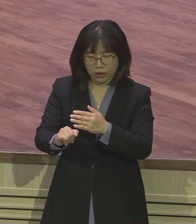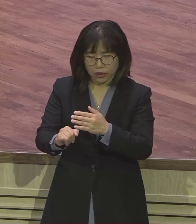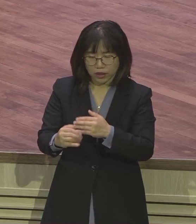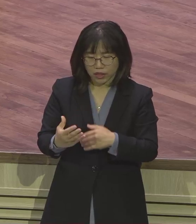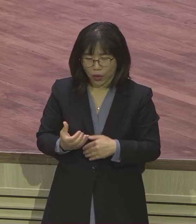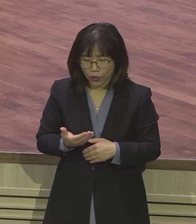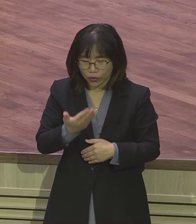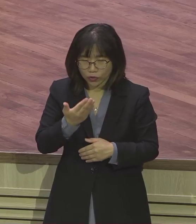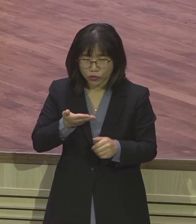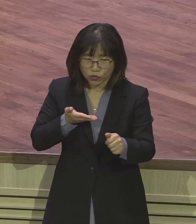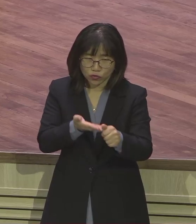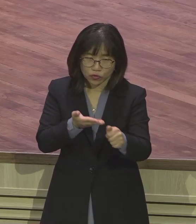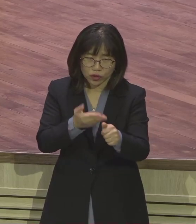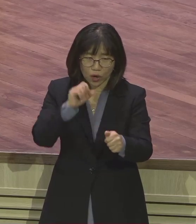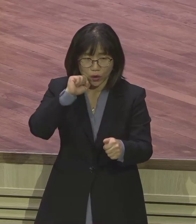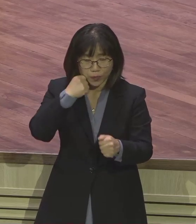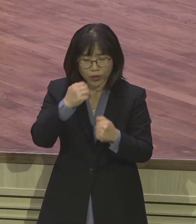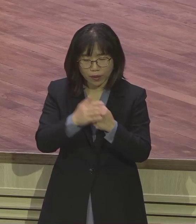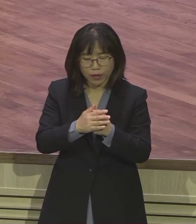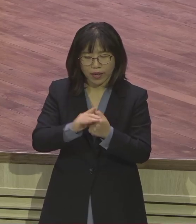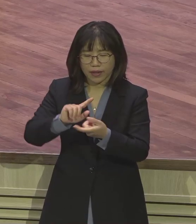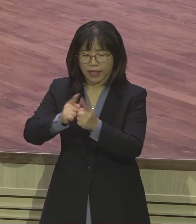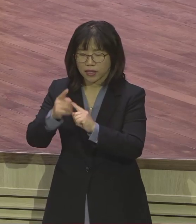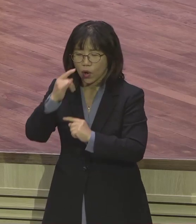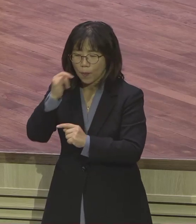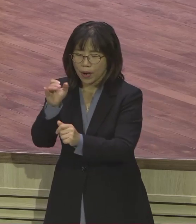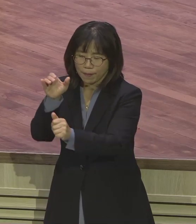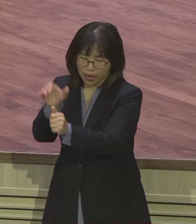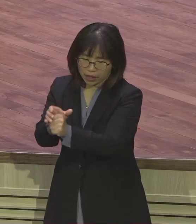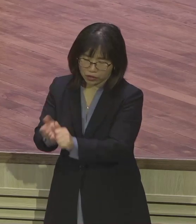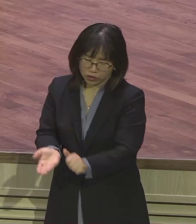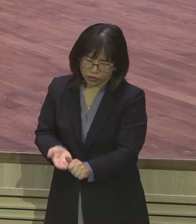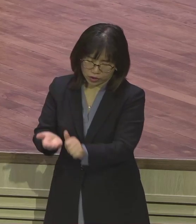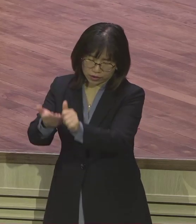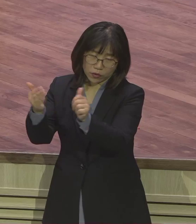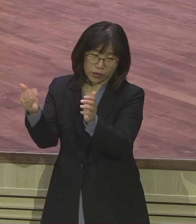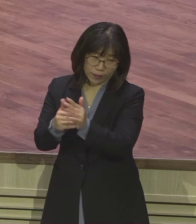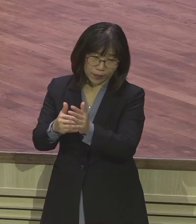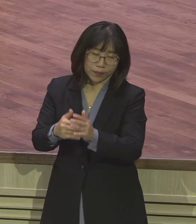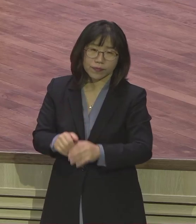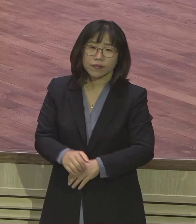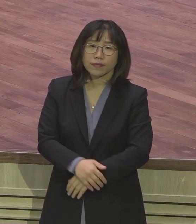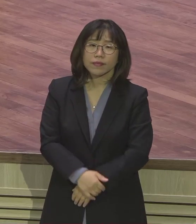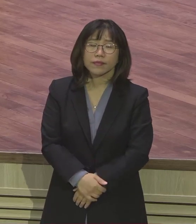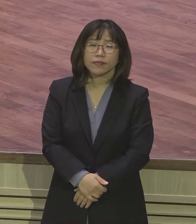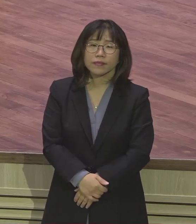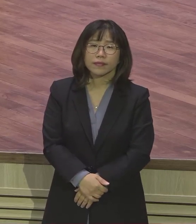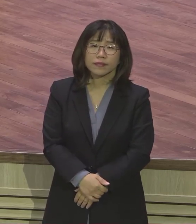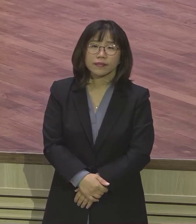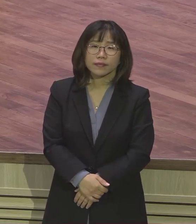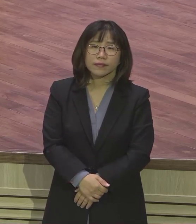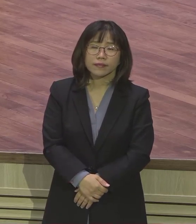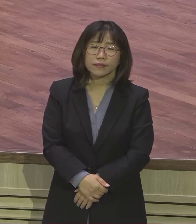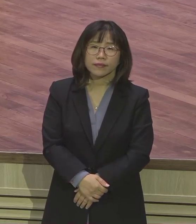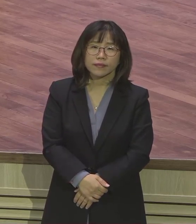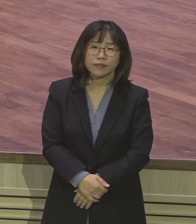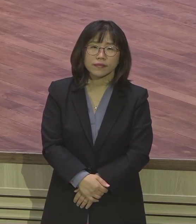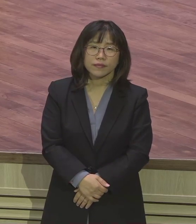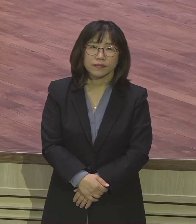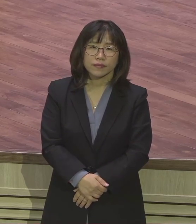것이 지난 그런 시기에 바로의 딸에게 데리고 갔을 것이다.